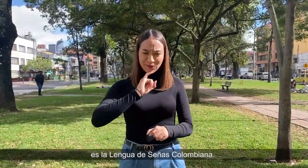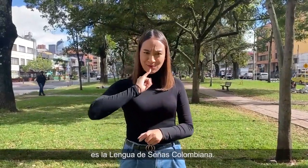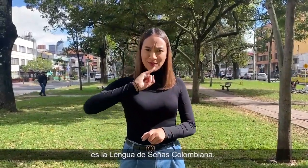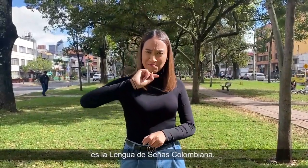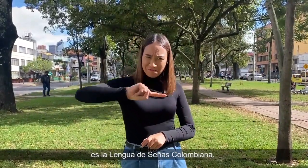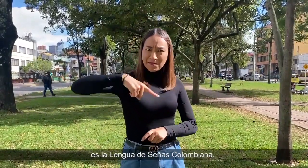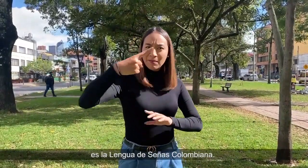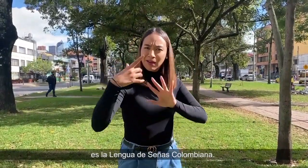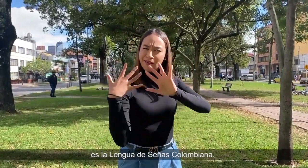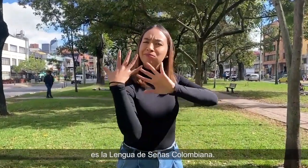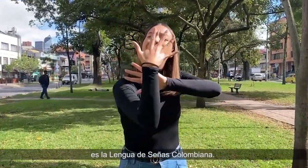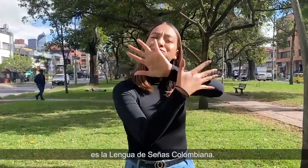lengua de señas colombiana.